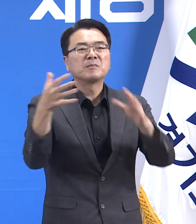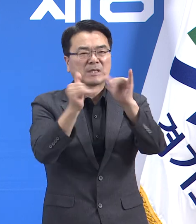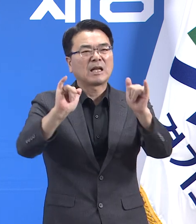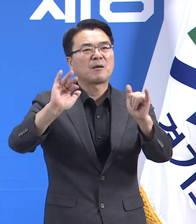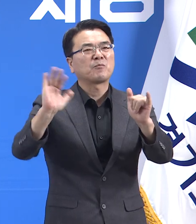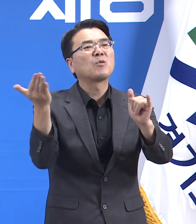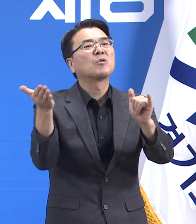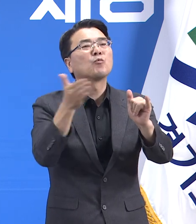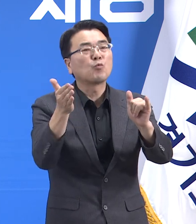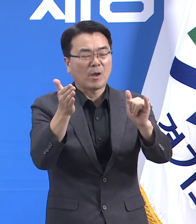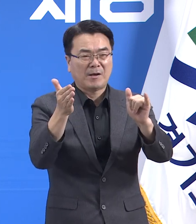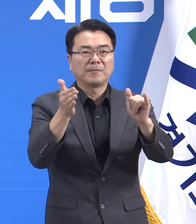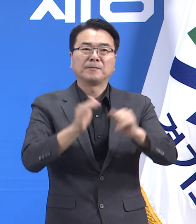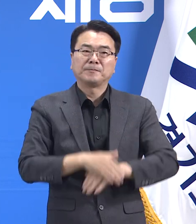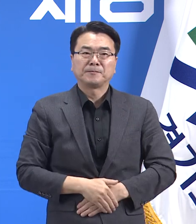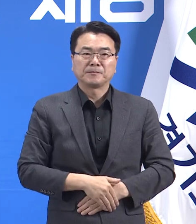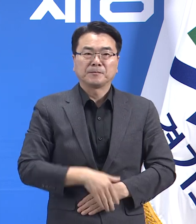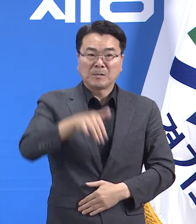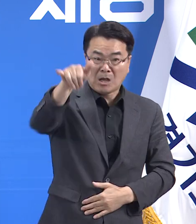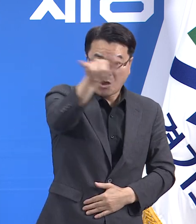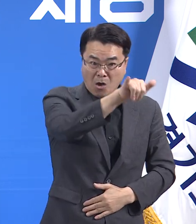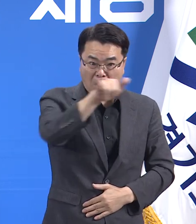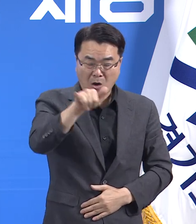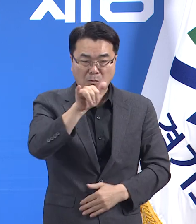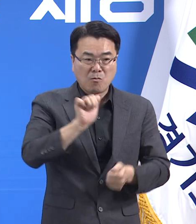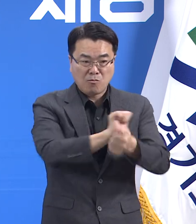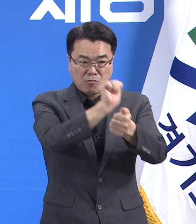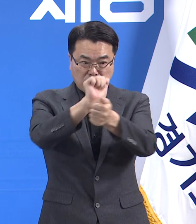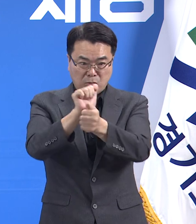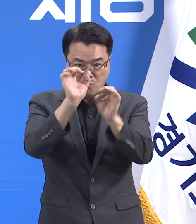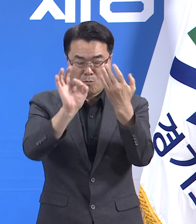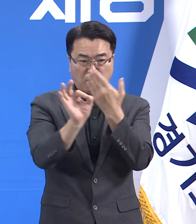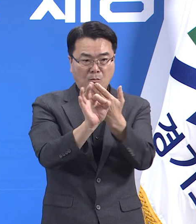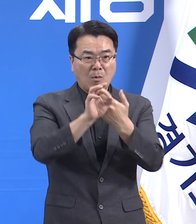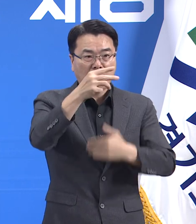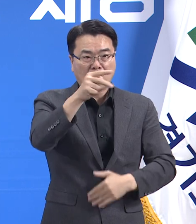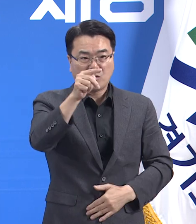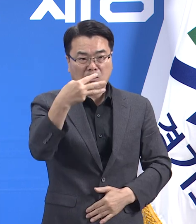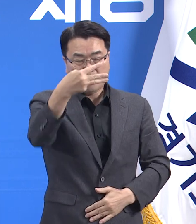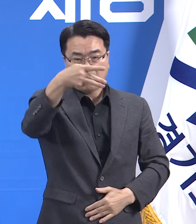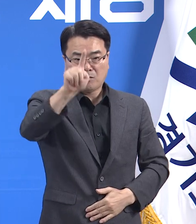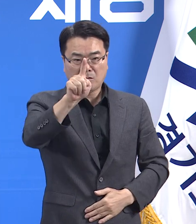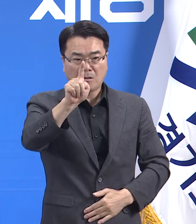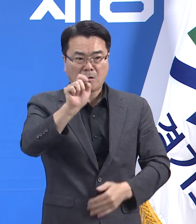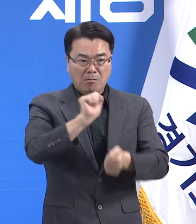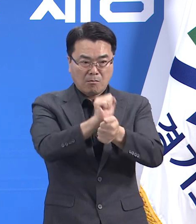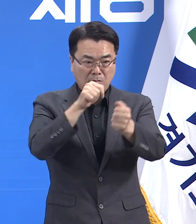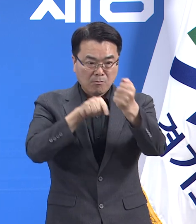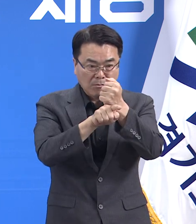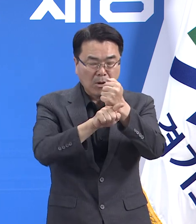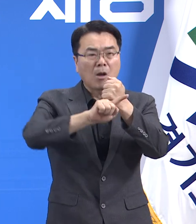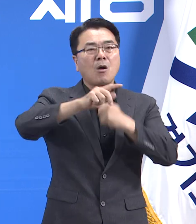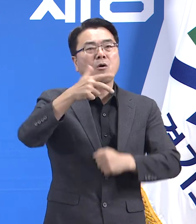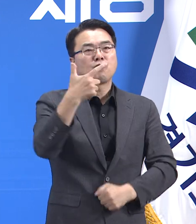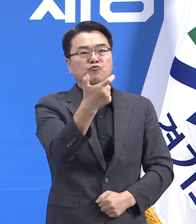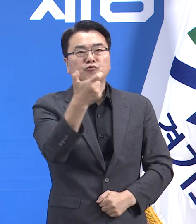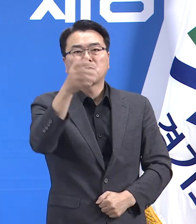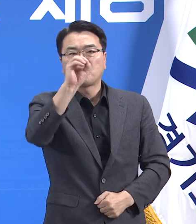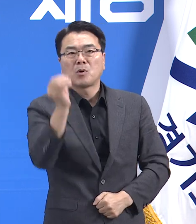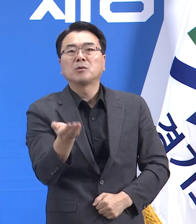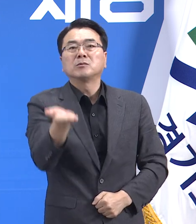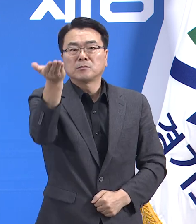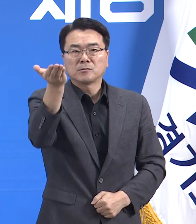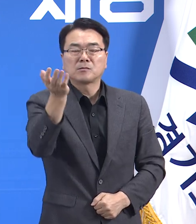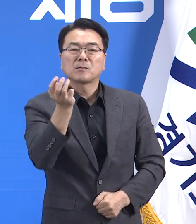7월 4주차 전국 국내 감염 사례 중 델타 변이 검출률은 61.5%이며 수도권의 경우